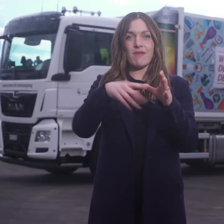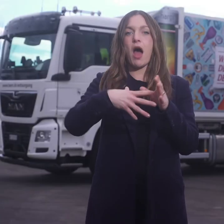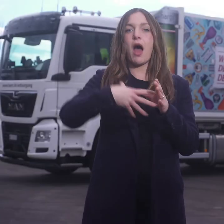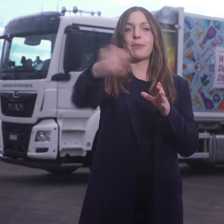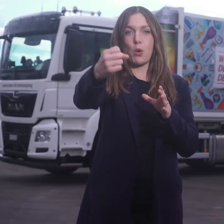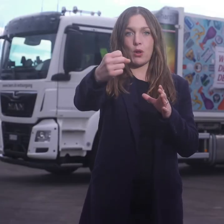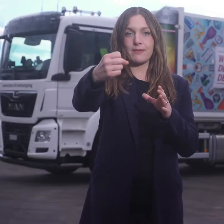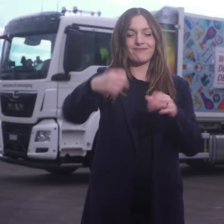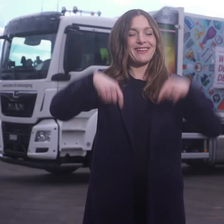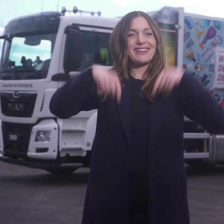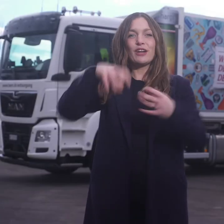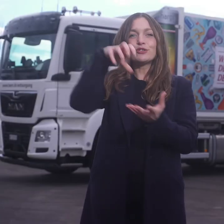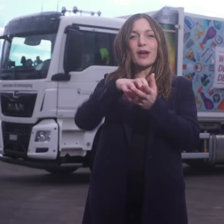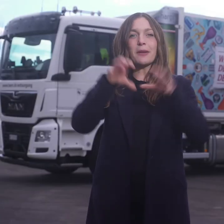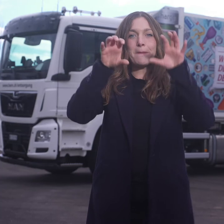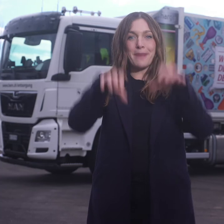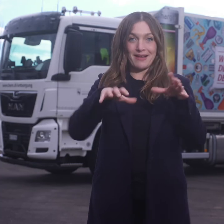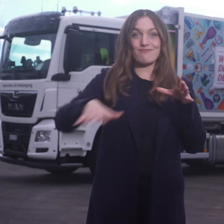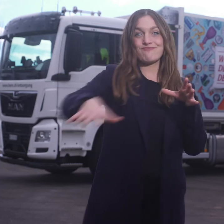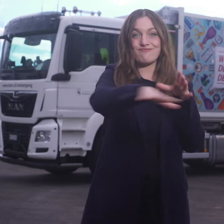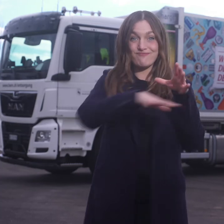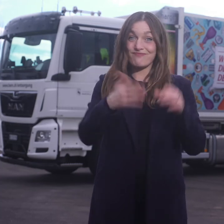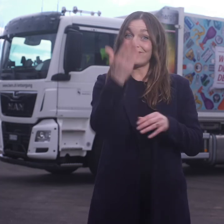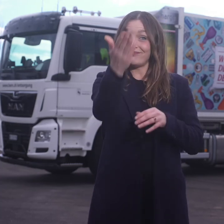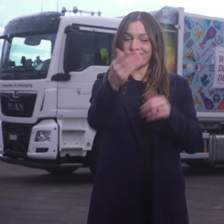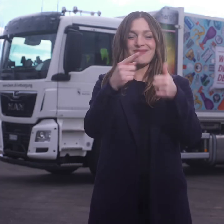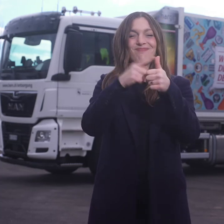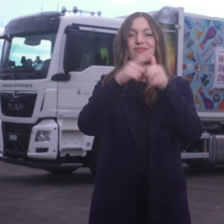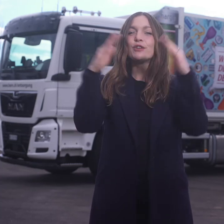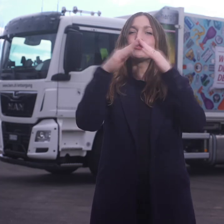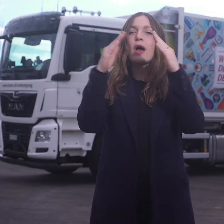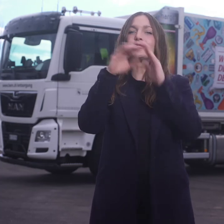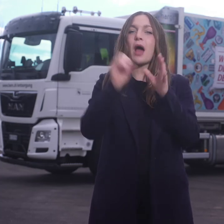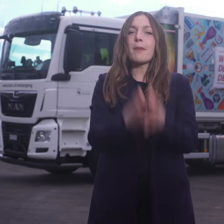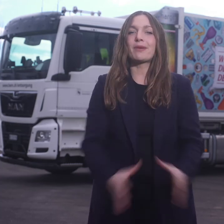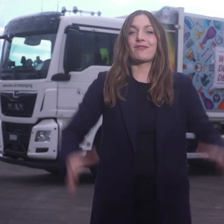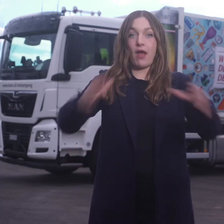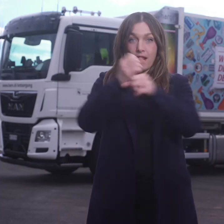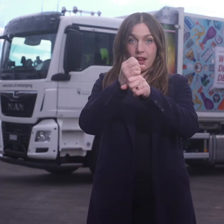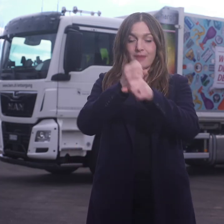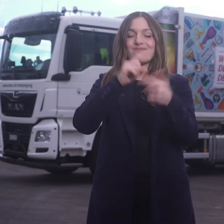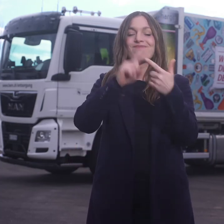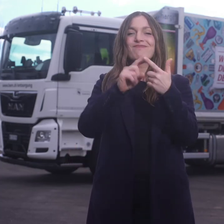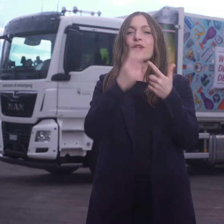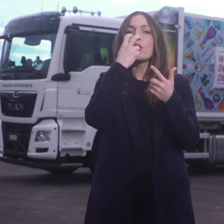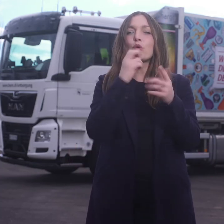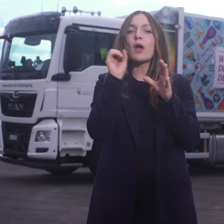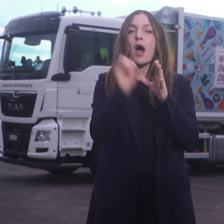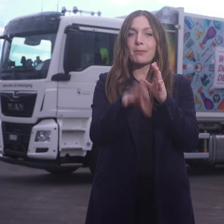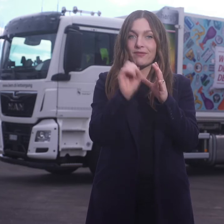Abfall wird abgeholt. Hauskericht, Papier und Garton sowie Grüngut werden in der Stadt Bern